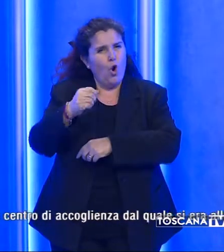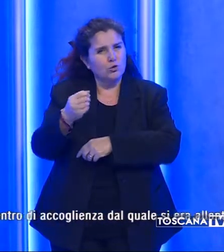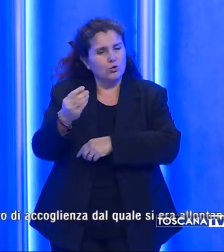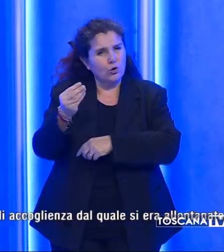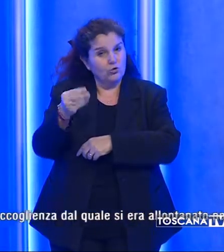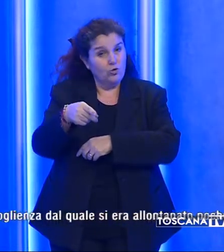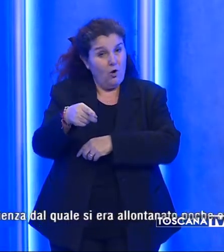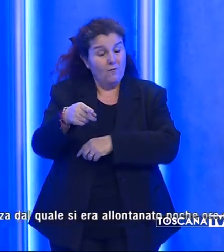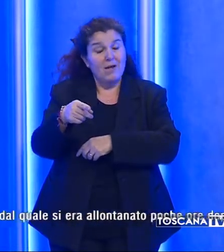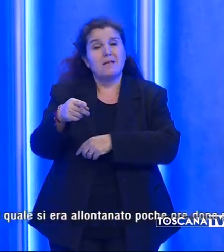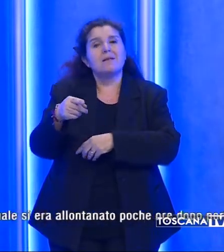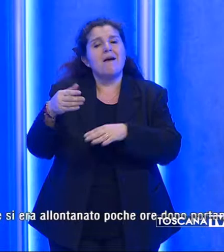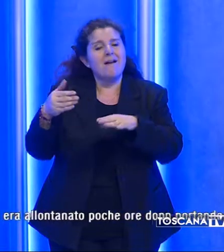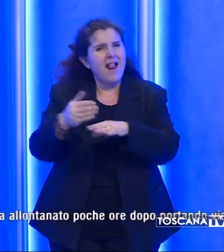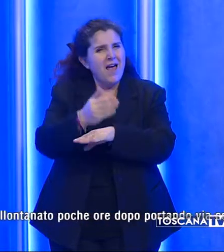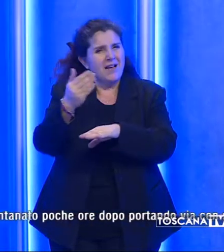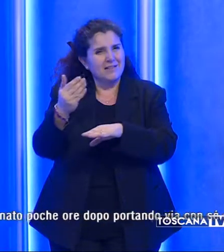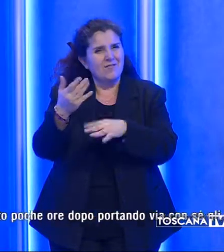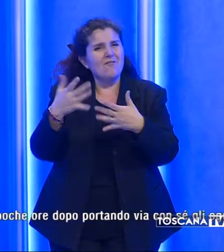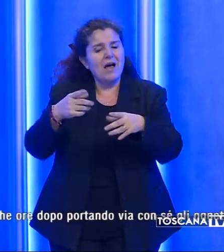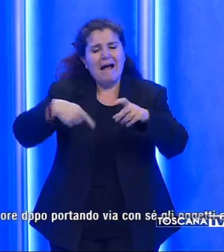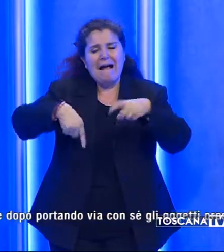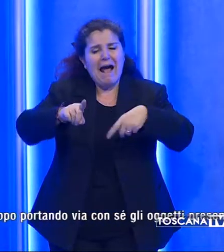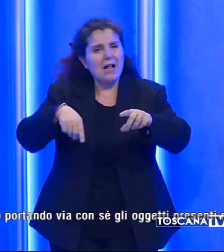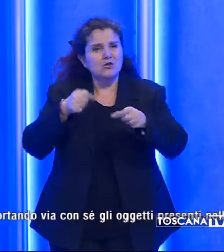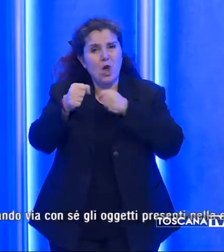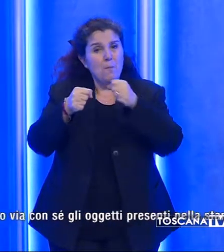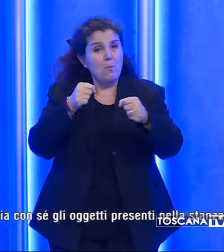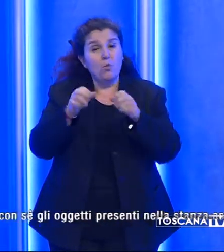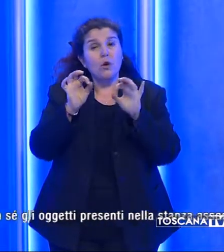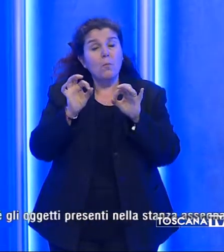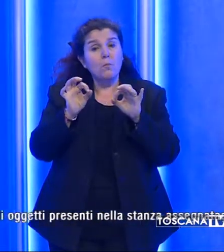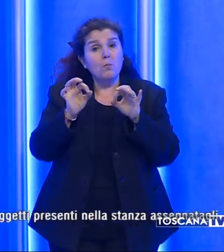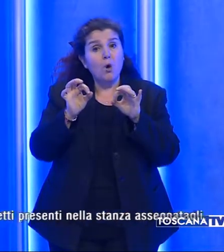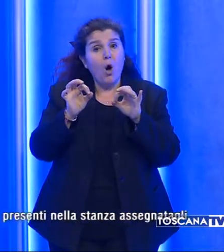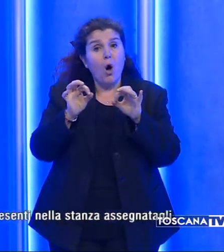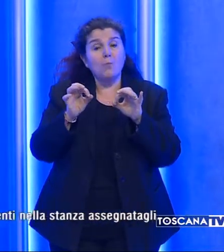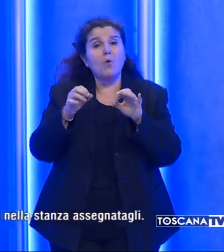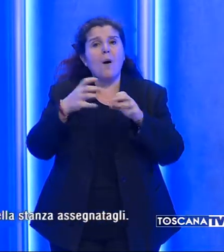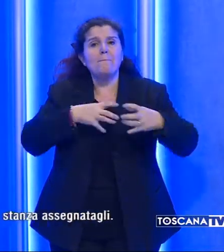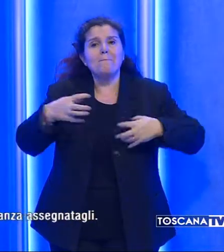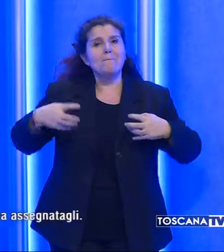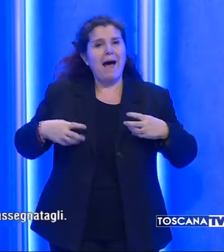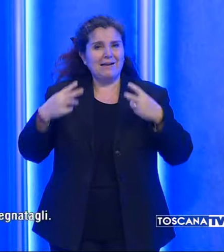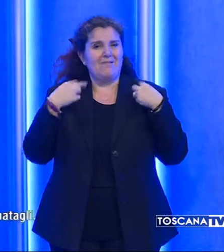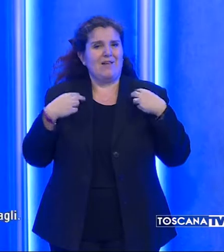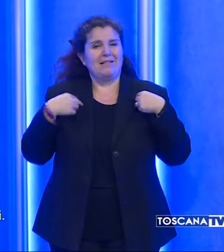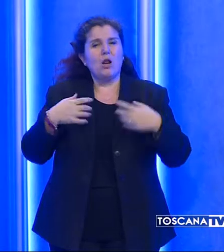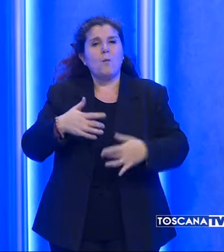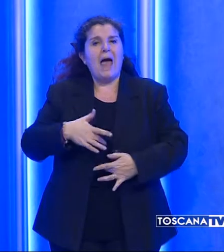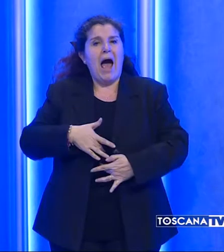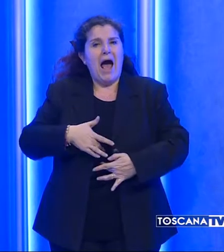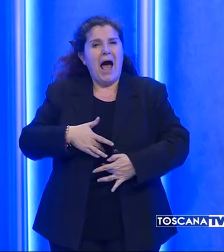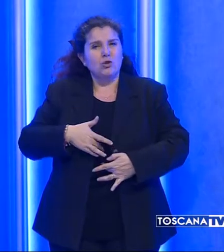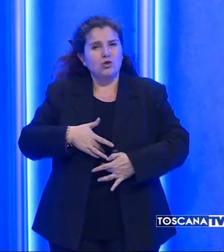'azione lesiva effettuata con calci e pugni indirizzati a parti vitali del corpo come l'addome